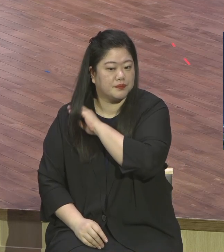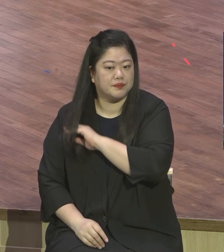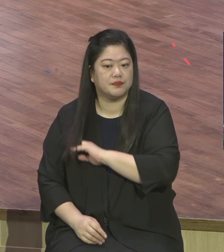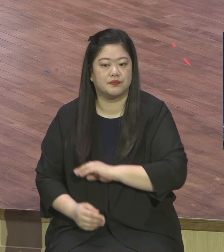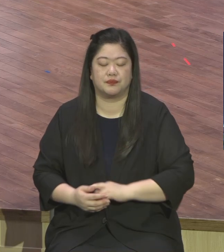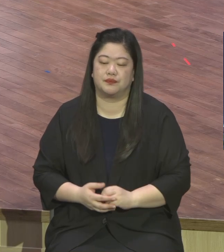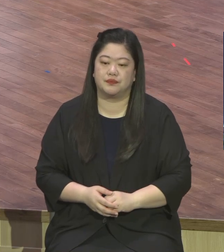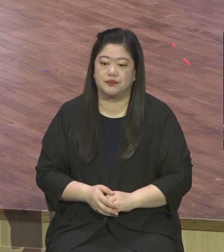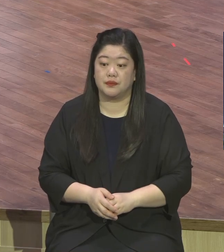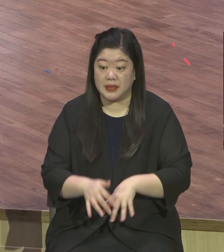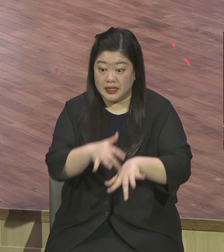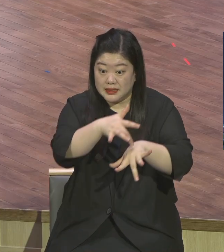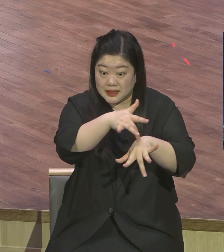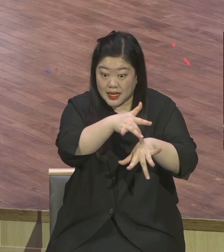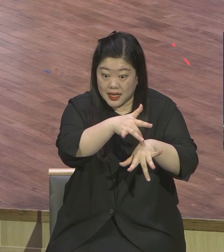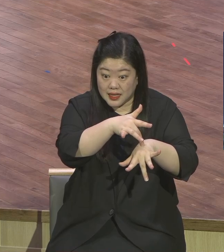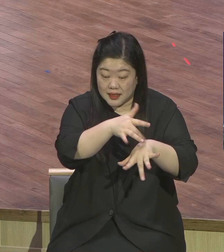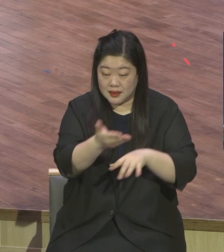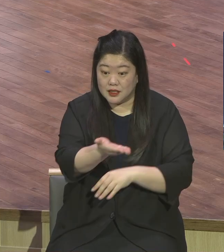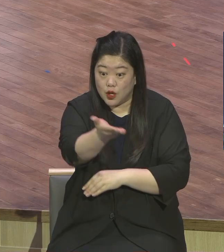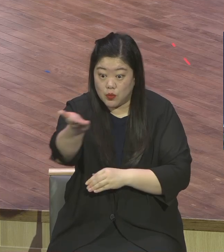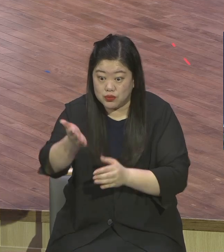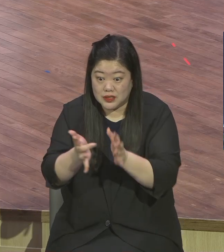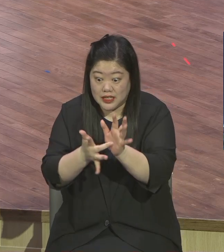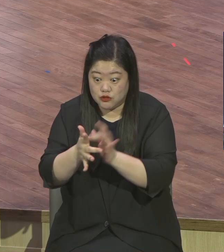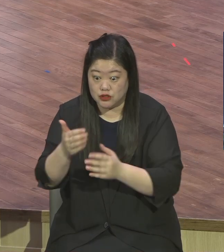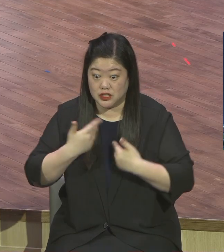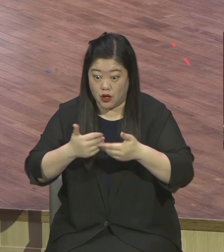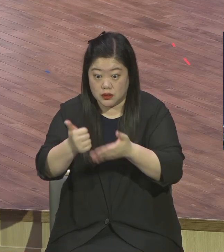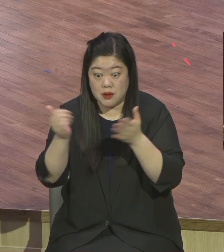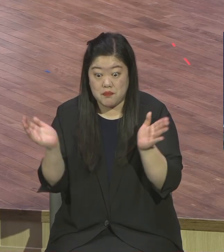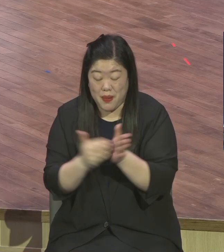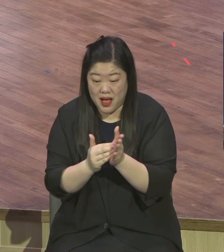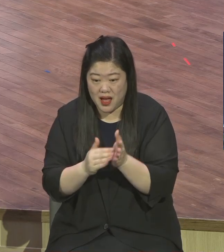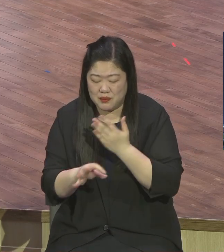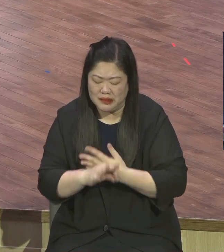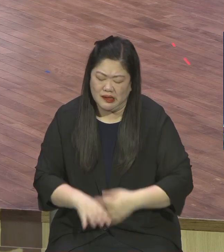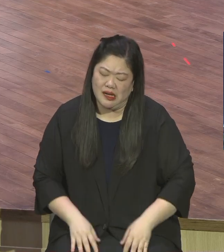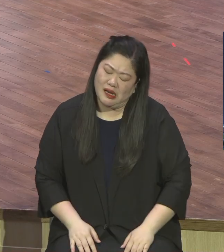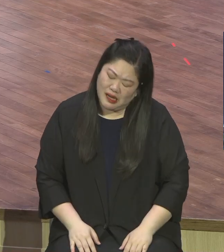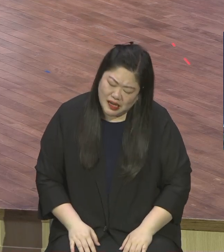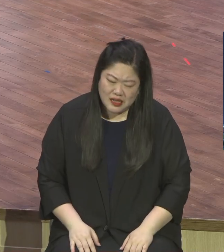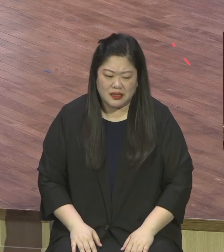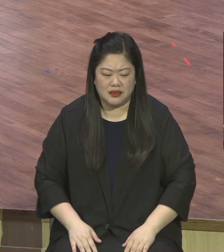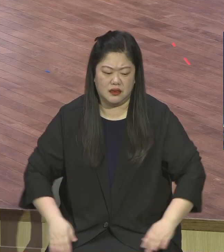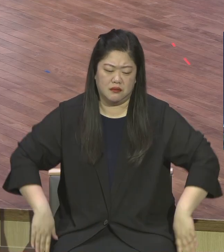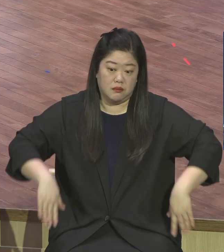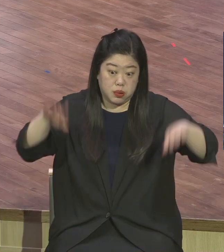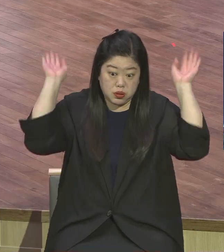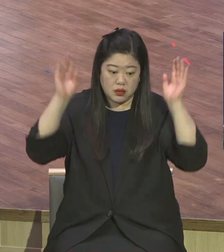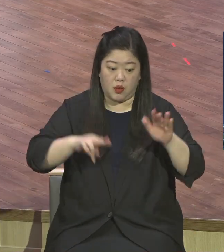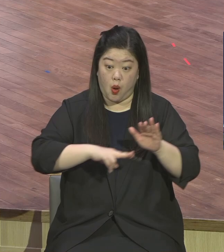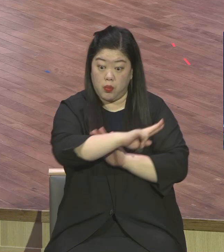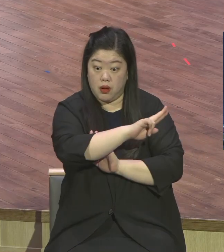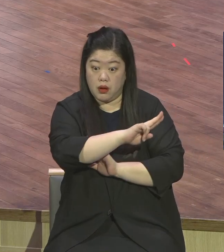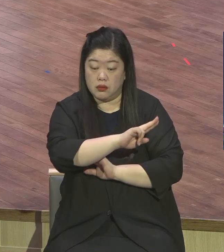과거에 가졌던 습관 예습관 예체질 이게 매일 살도록 자꾸 공격합니다 옛날 그대로 살도록 계속